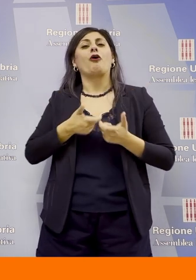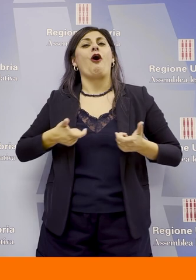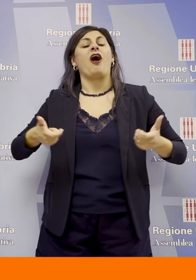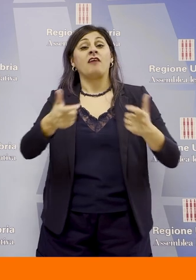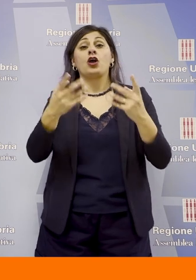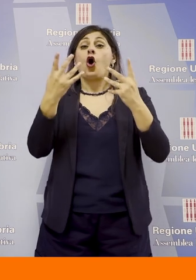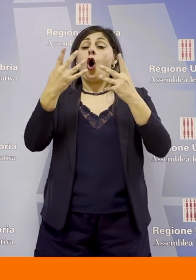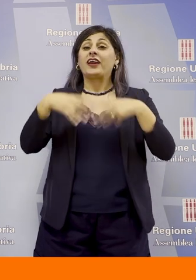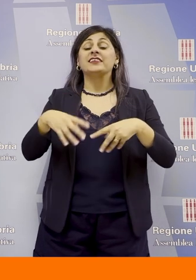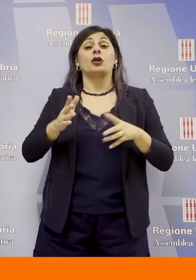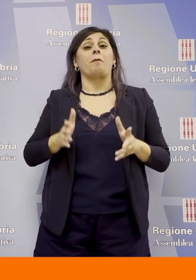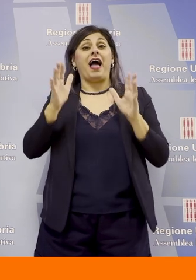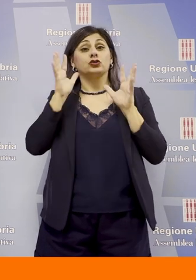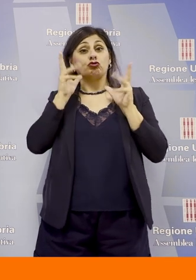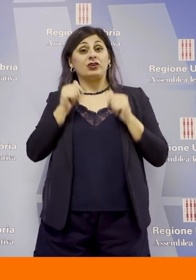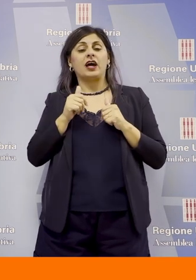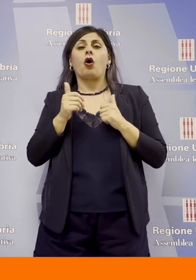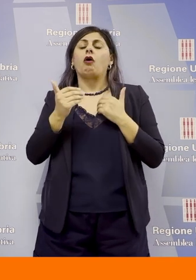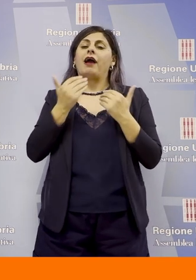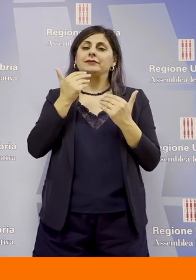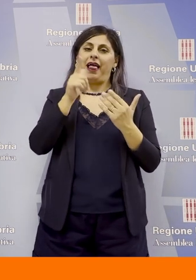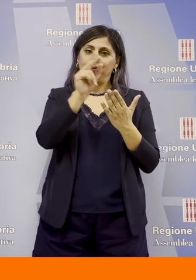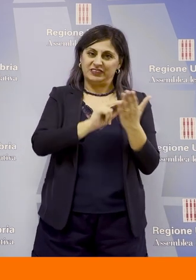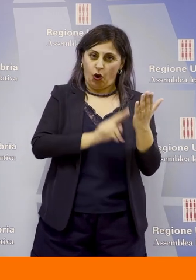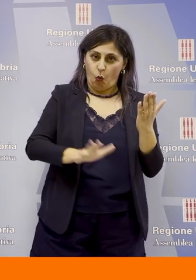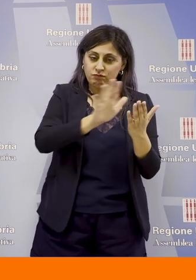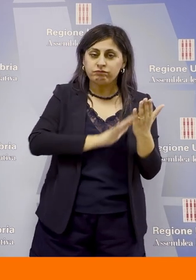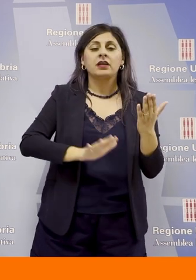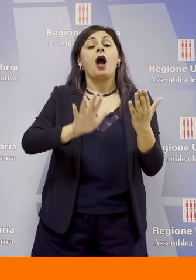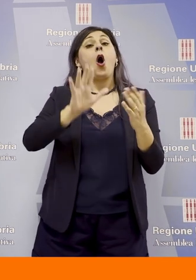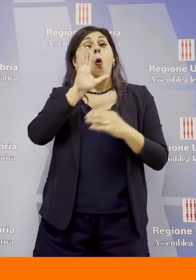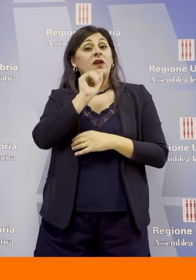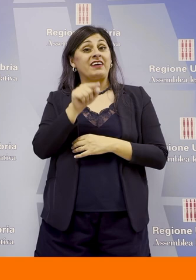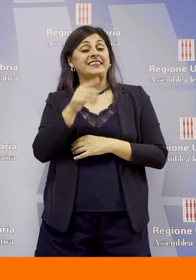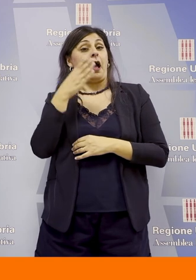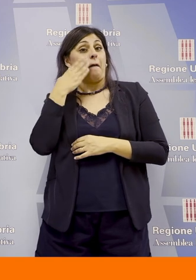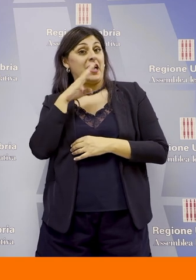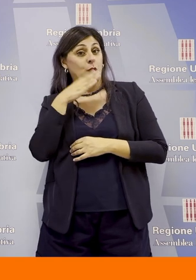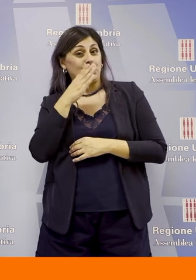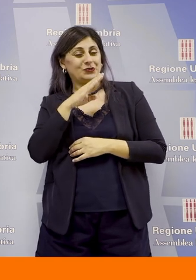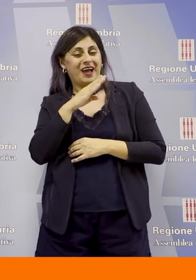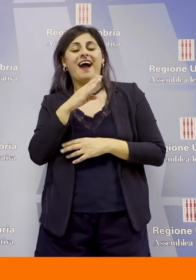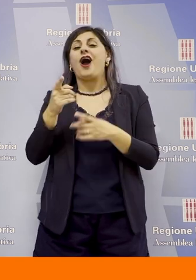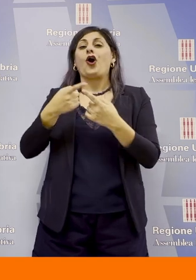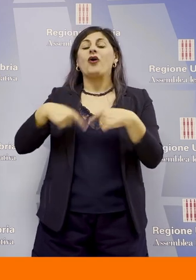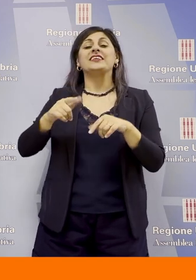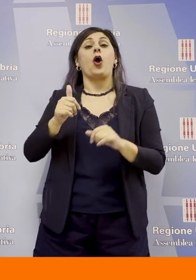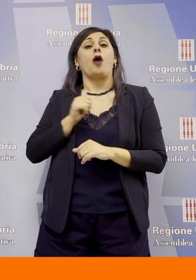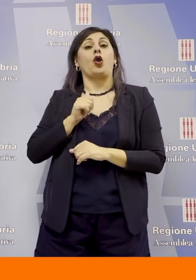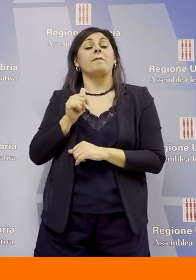organizzato a Palazzo Cesaroni dall'Assemblea legislativa dell'Umbria, dall'Università di Perugia e dal Consiglio delle Autonomie Locali